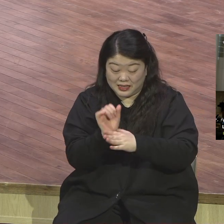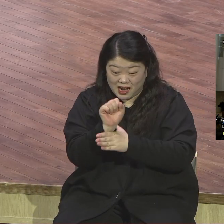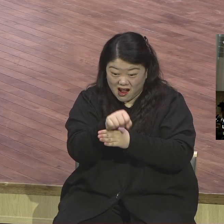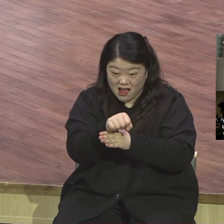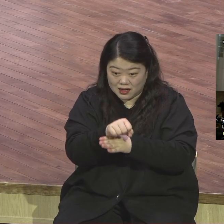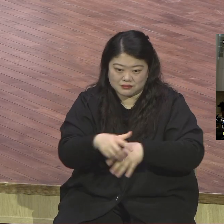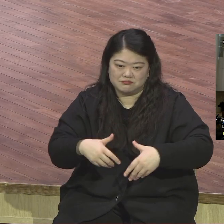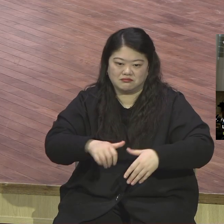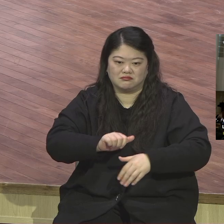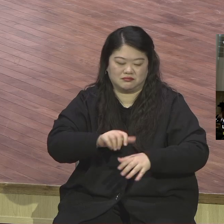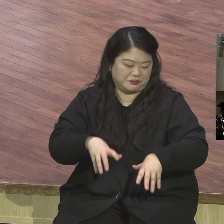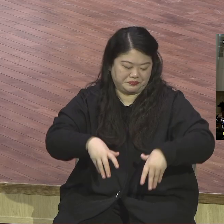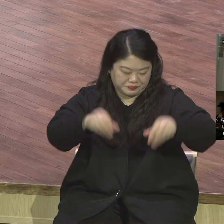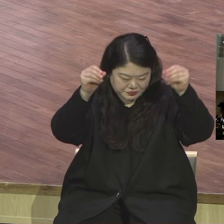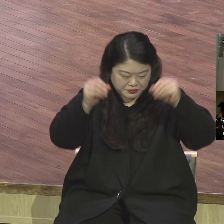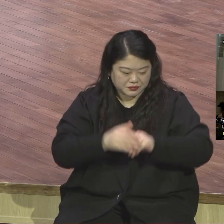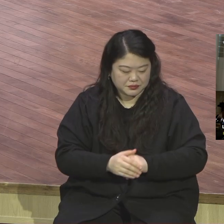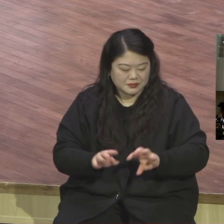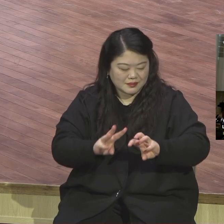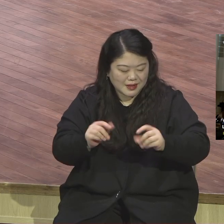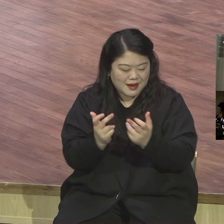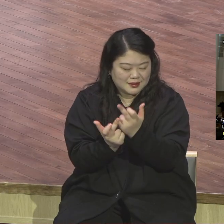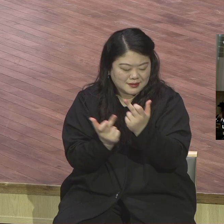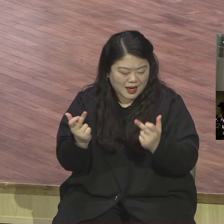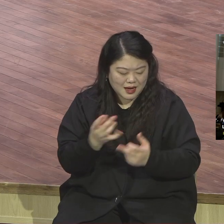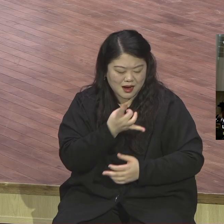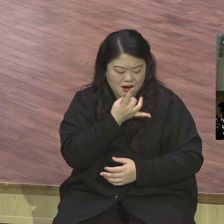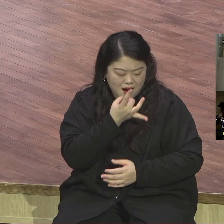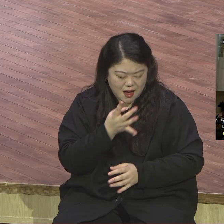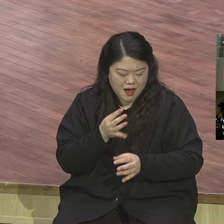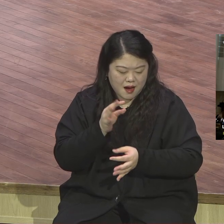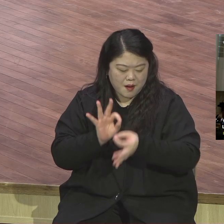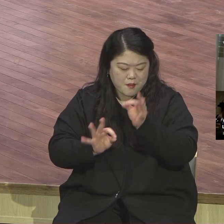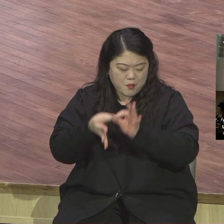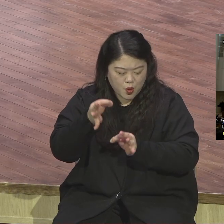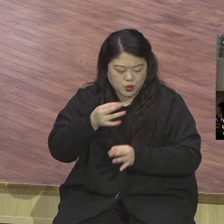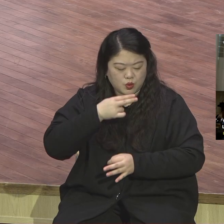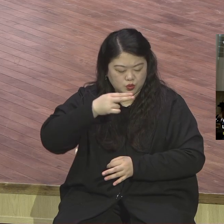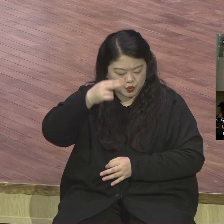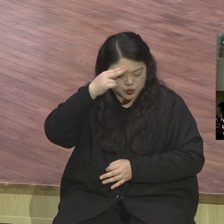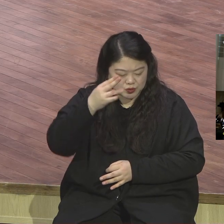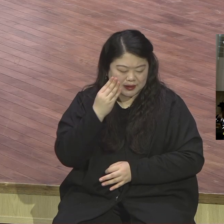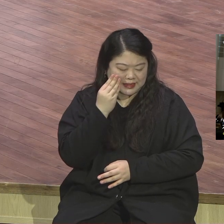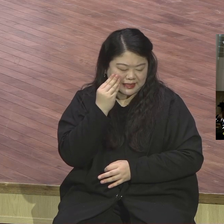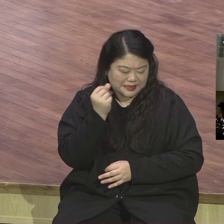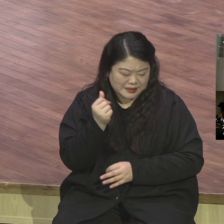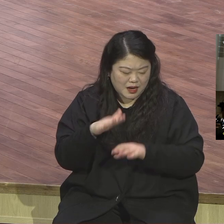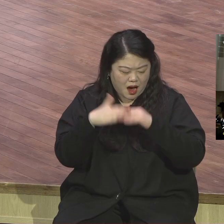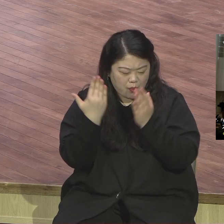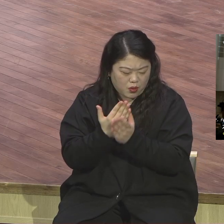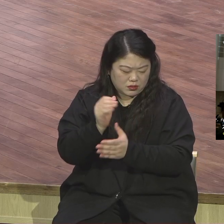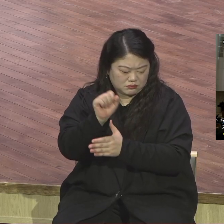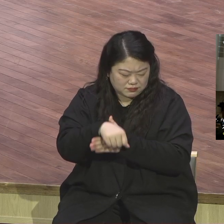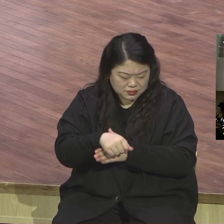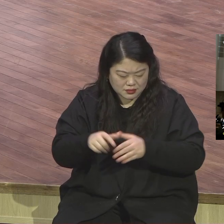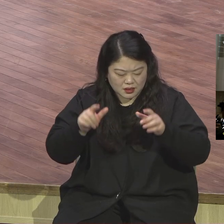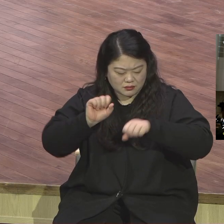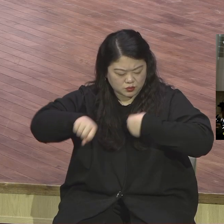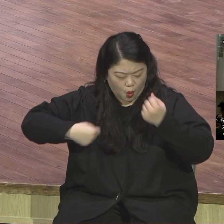땅과 산과 곡물과 새 포도주와 기름과 땅의 모든 소상과 사람과 가축과 손으로 수고하는